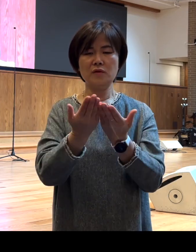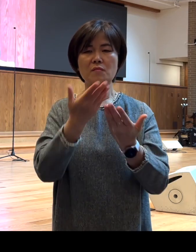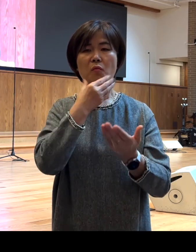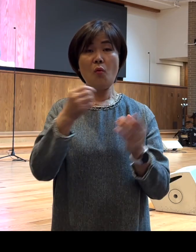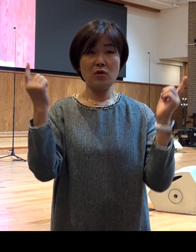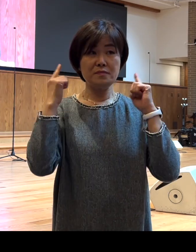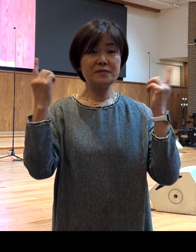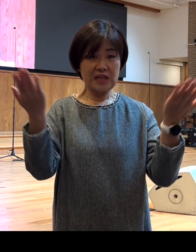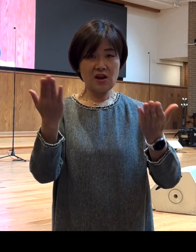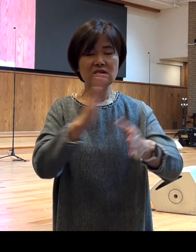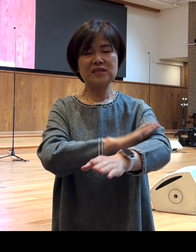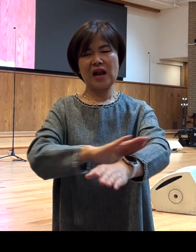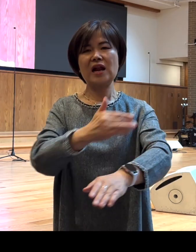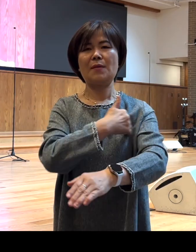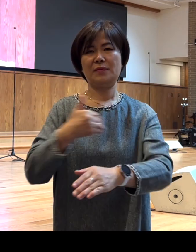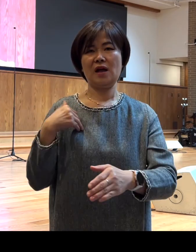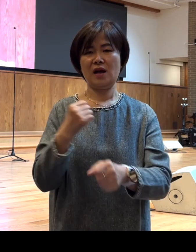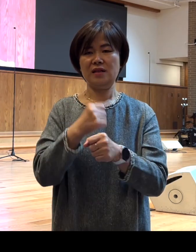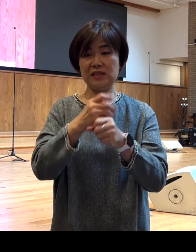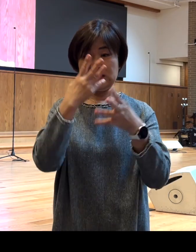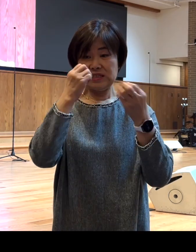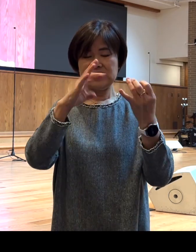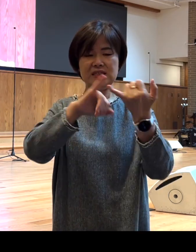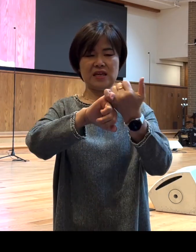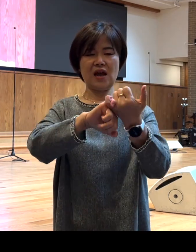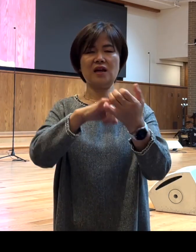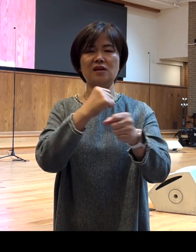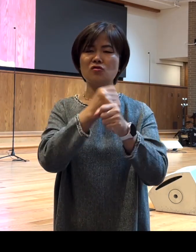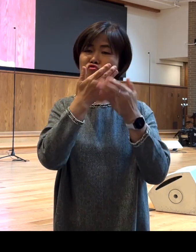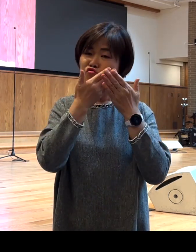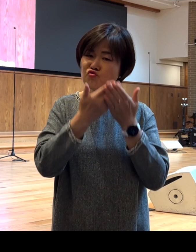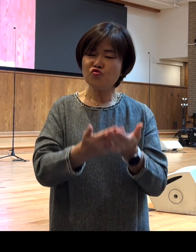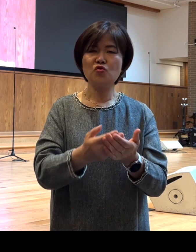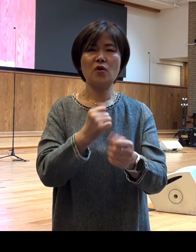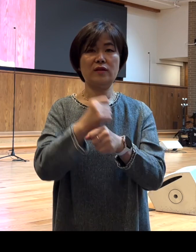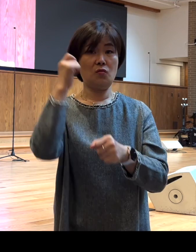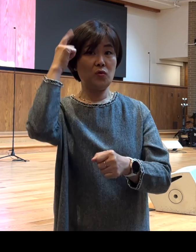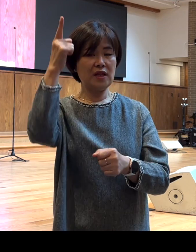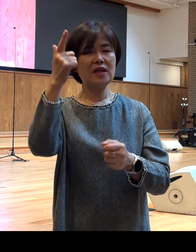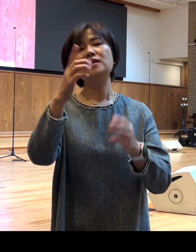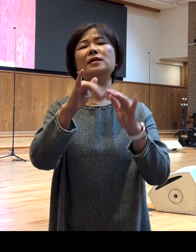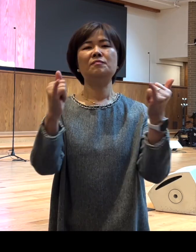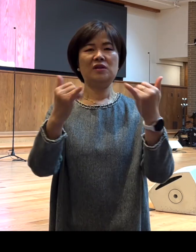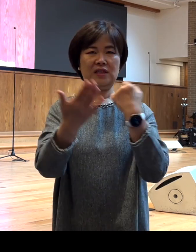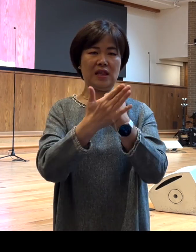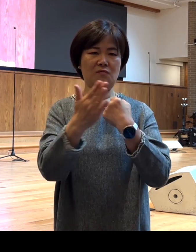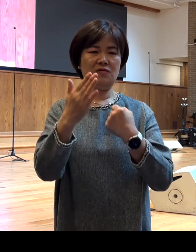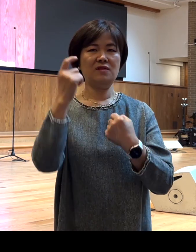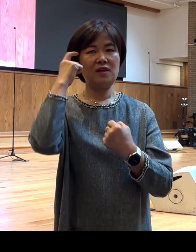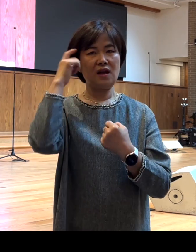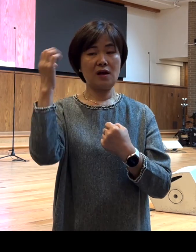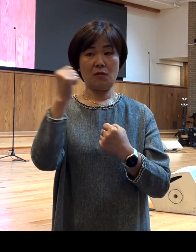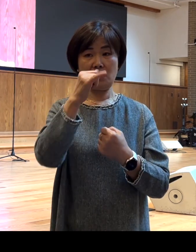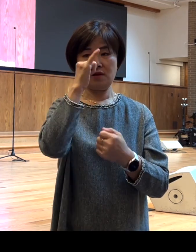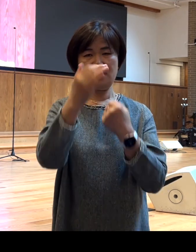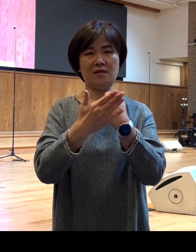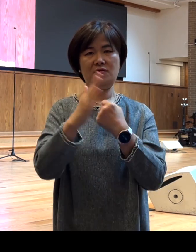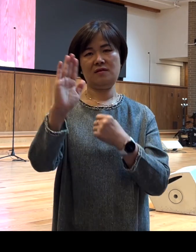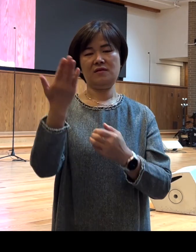어떻게 보면 신약 성경에서 중요한 또 위대한 인물이라고 생각하기 때문일 것입니다 그럼